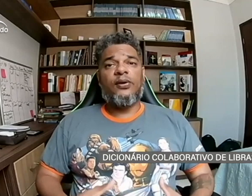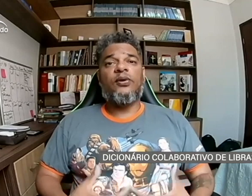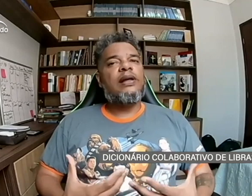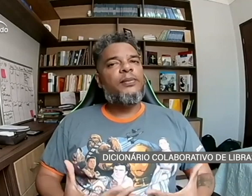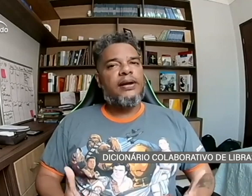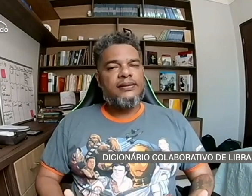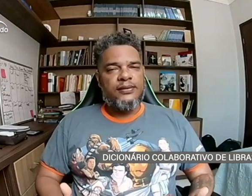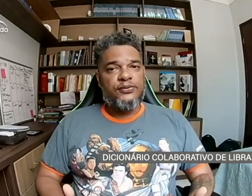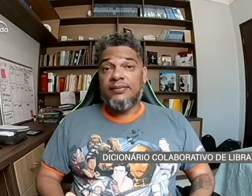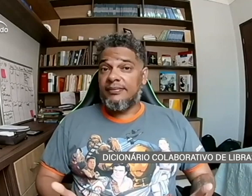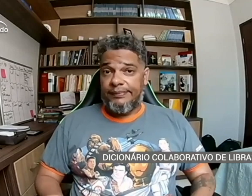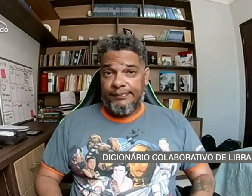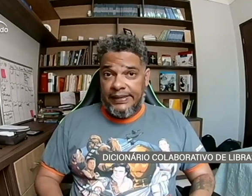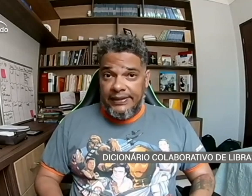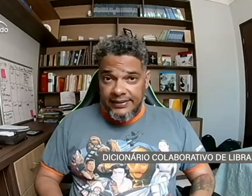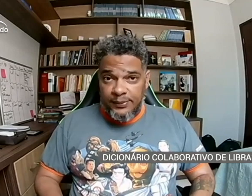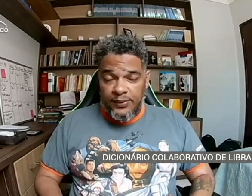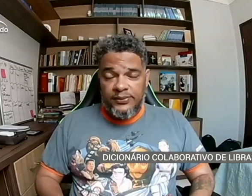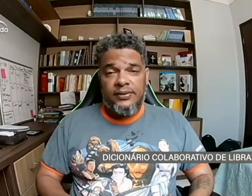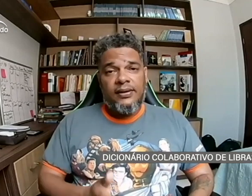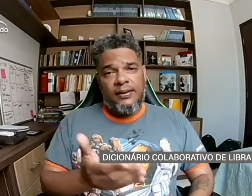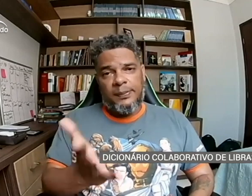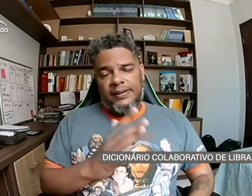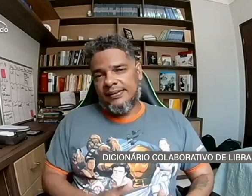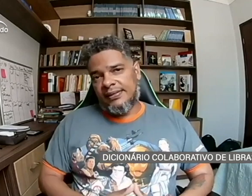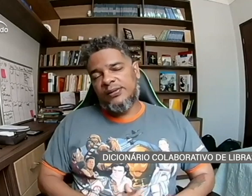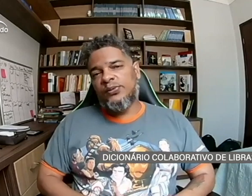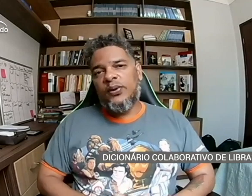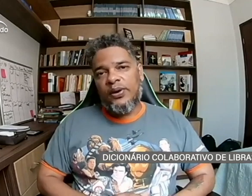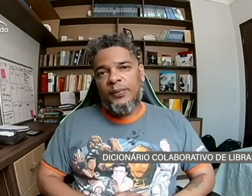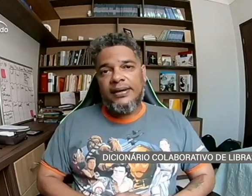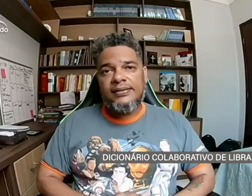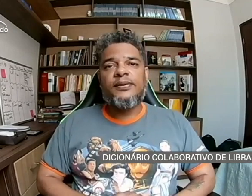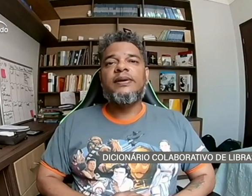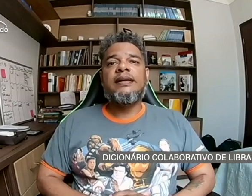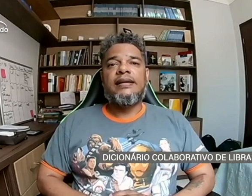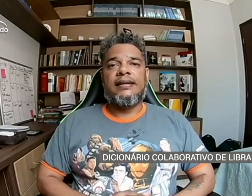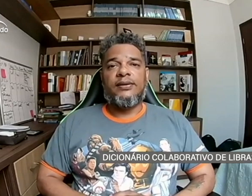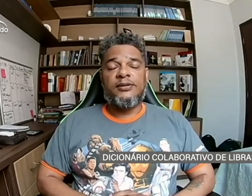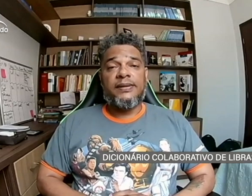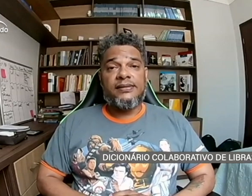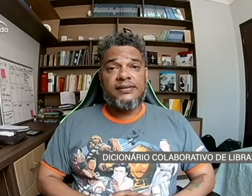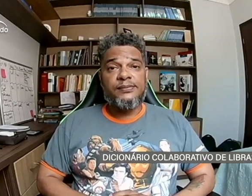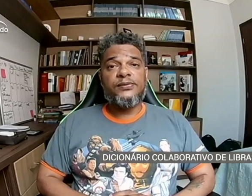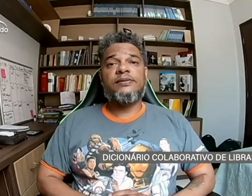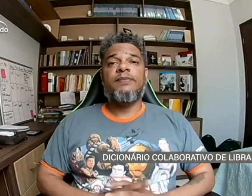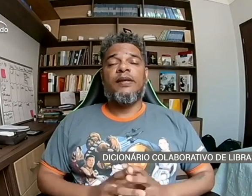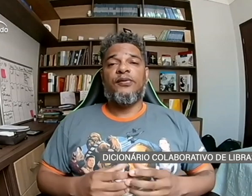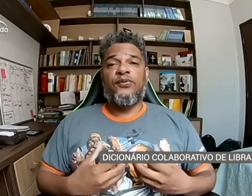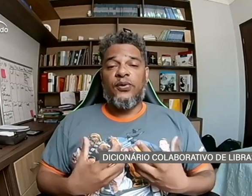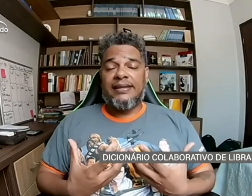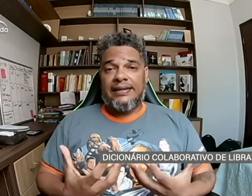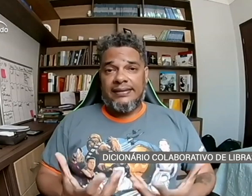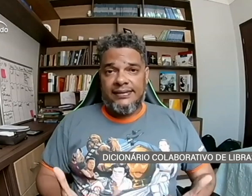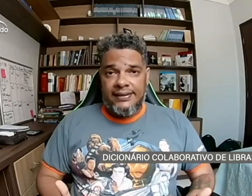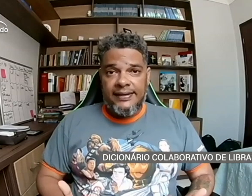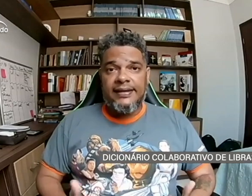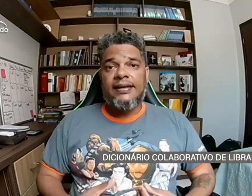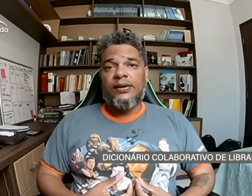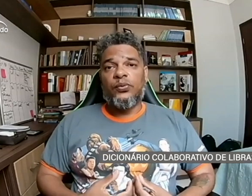colaborativo, e desse modo, precisa da sua colaboração. Nós precisamos fortalecer o